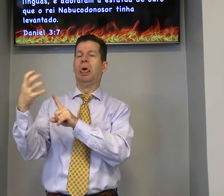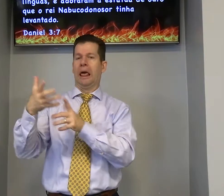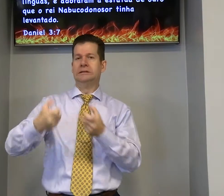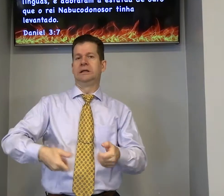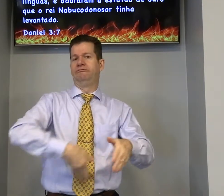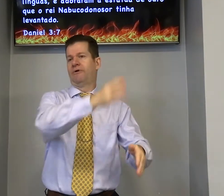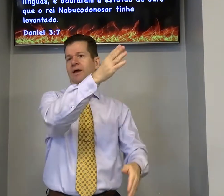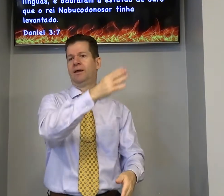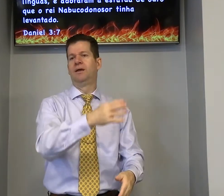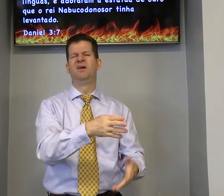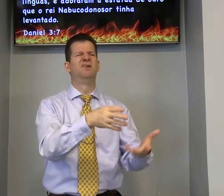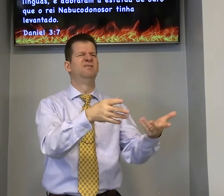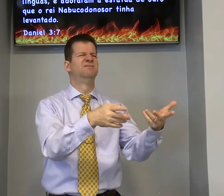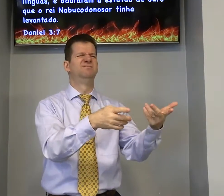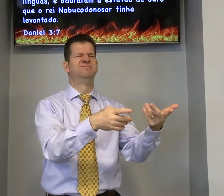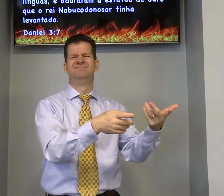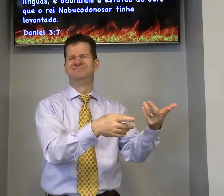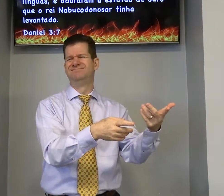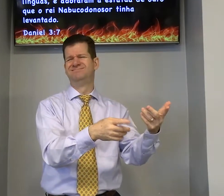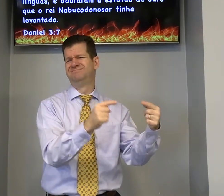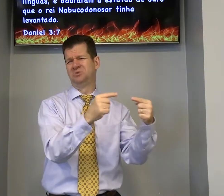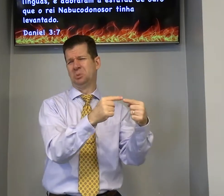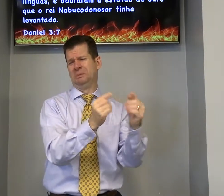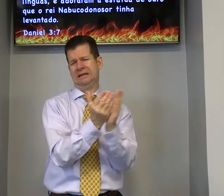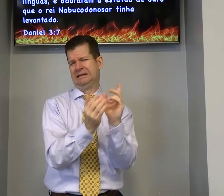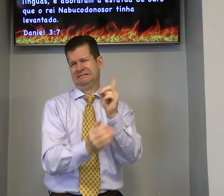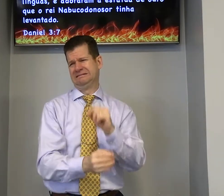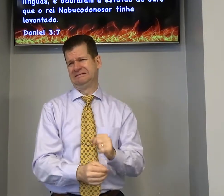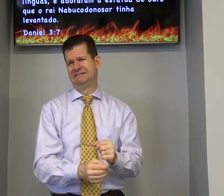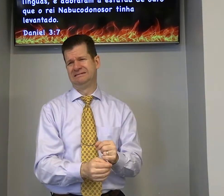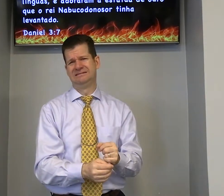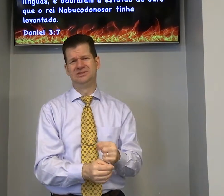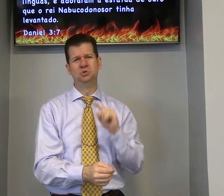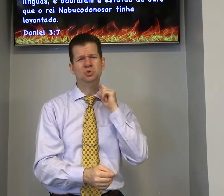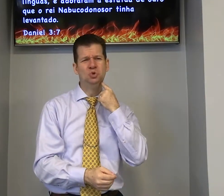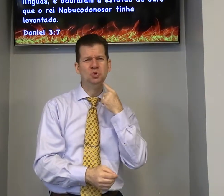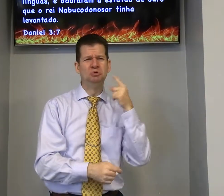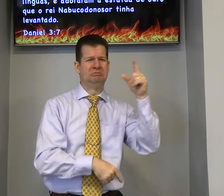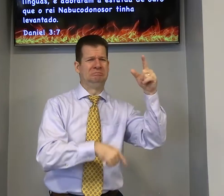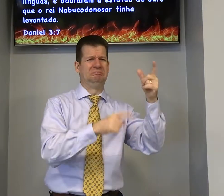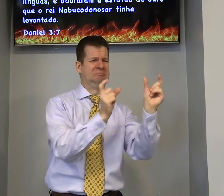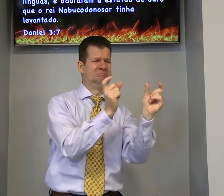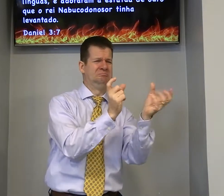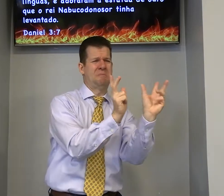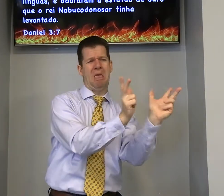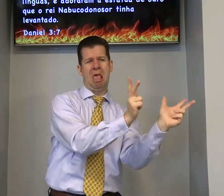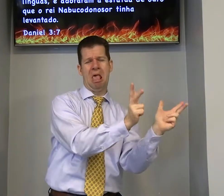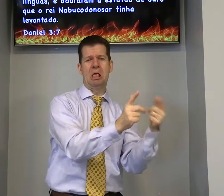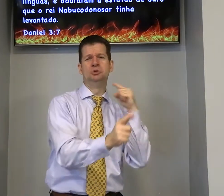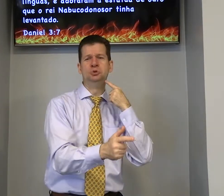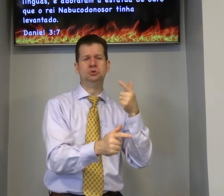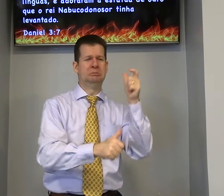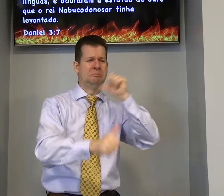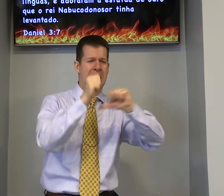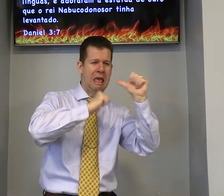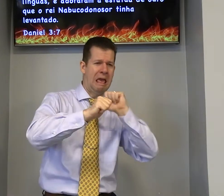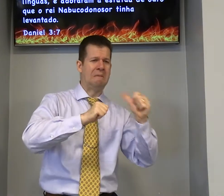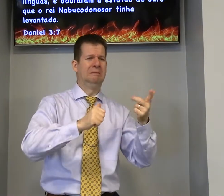parece que a profissão é forte você vai na festa não combina com o crente porque é sujo conversa suja